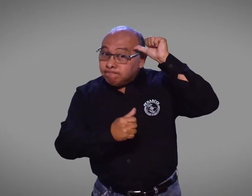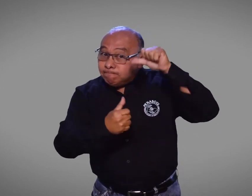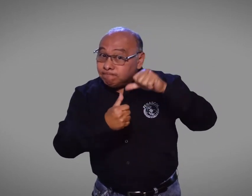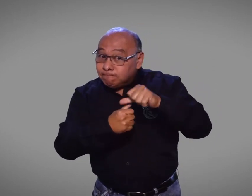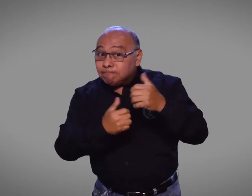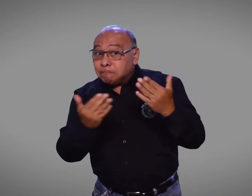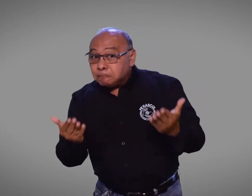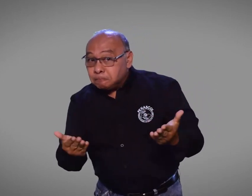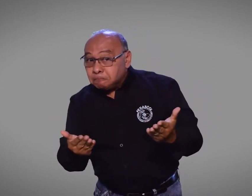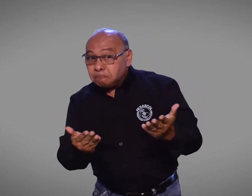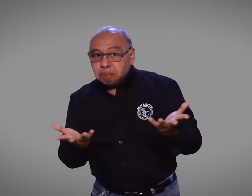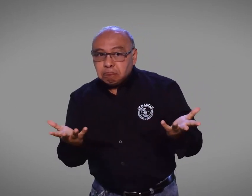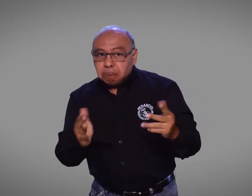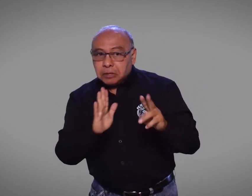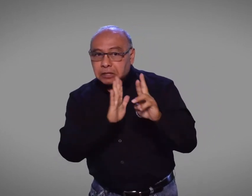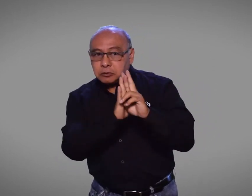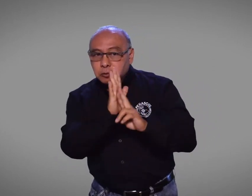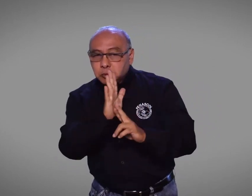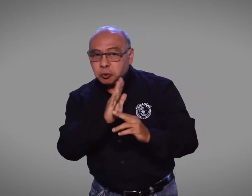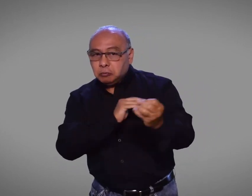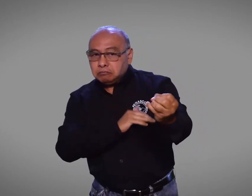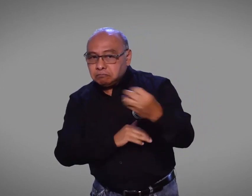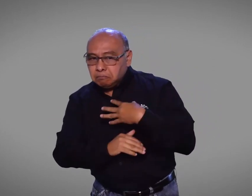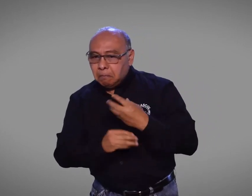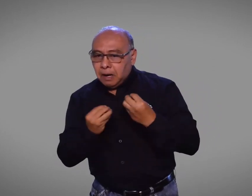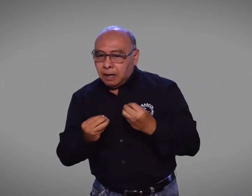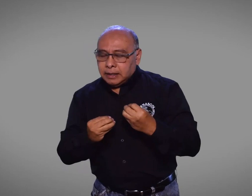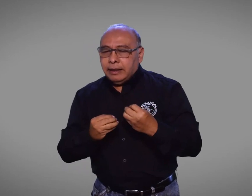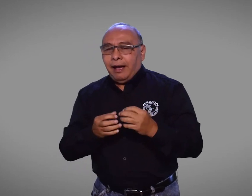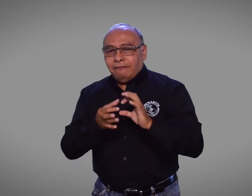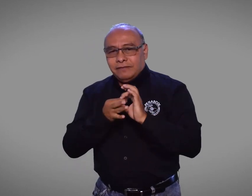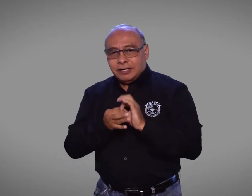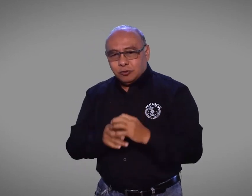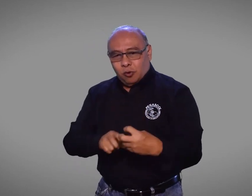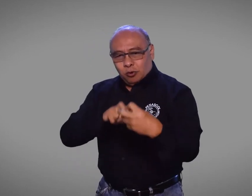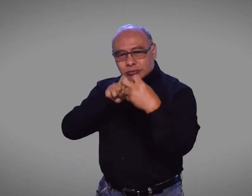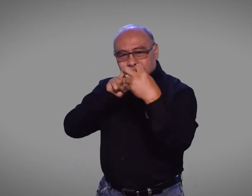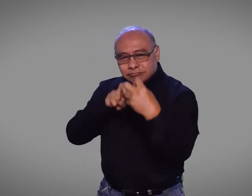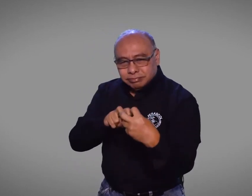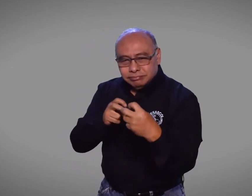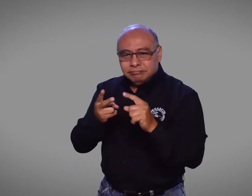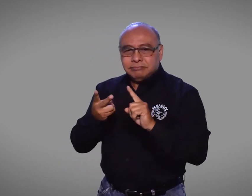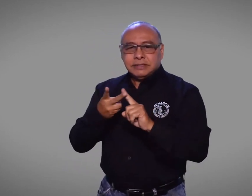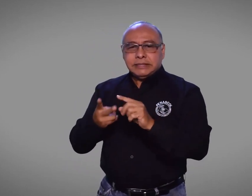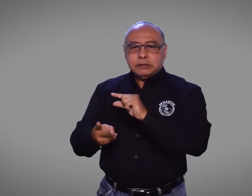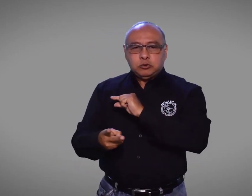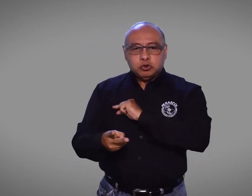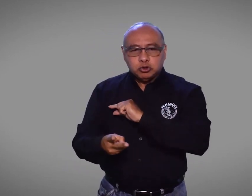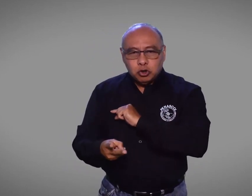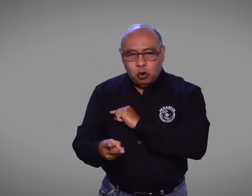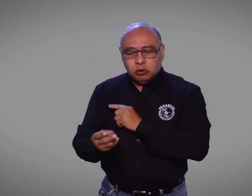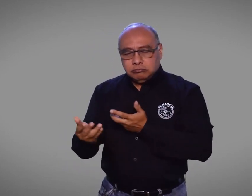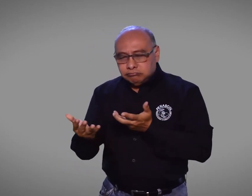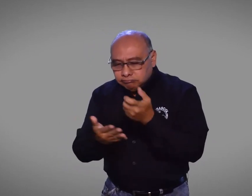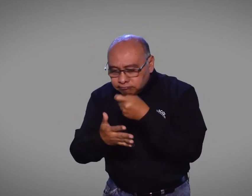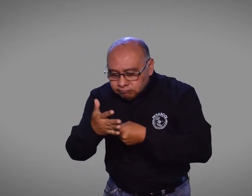resolución con el fin de que FENASCOL y el INSOR la revisaran e hicieran las